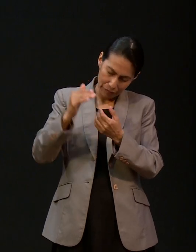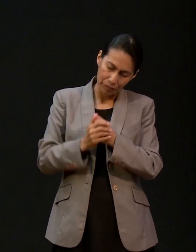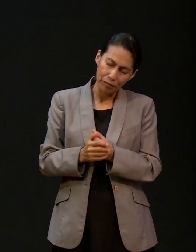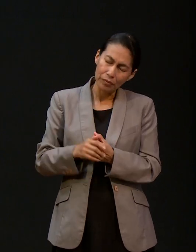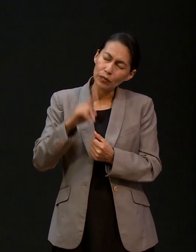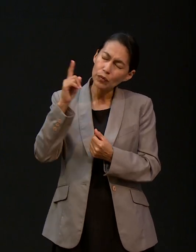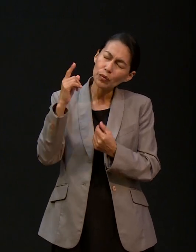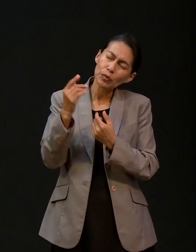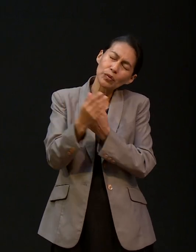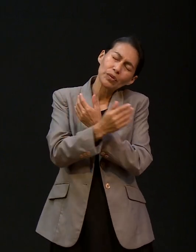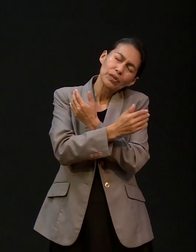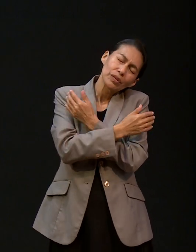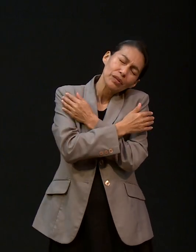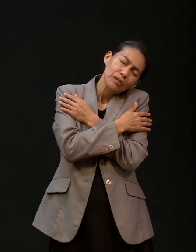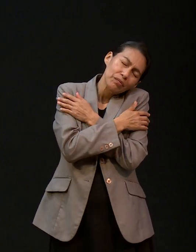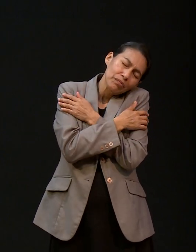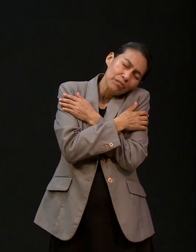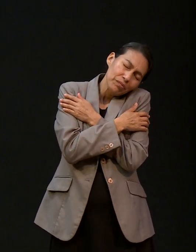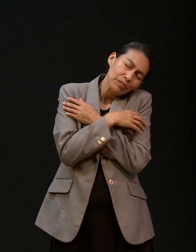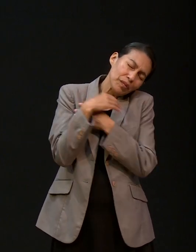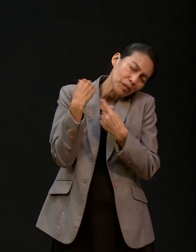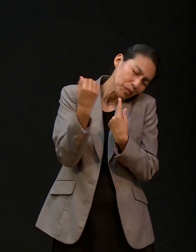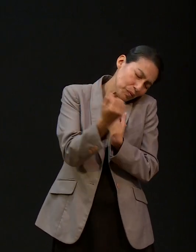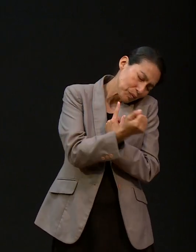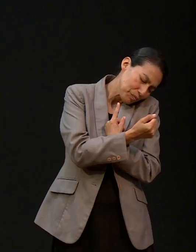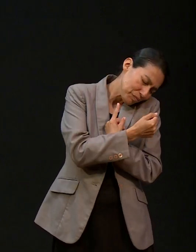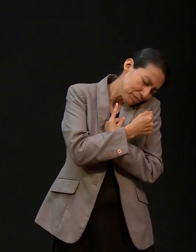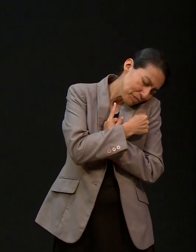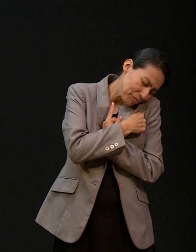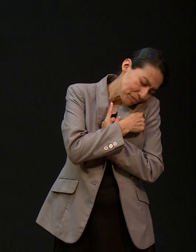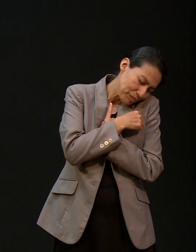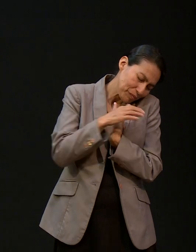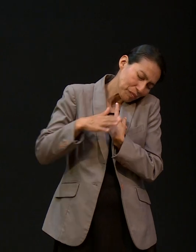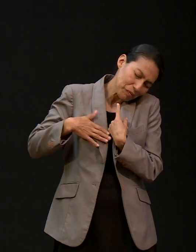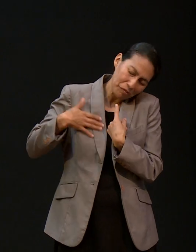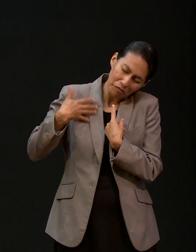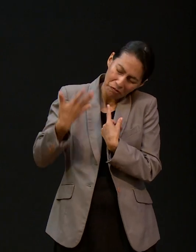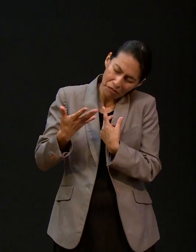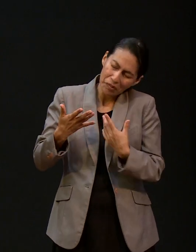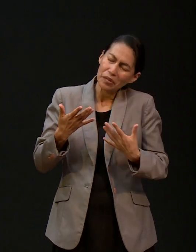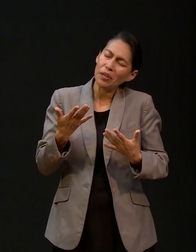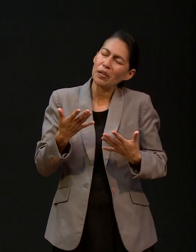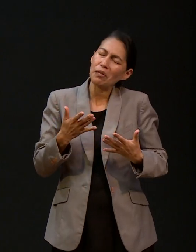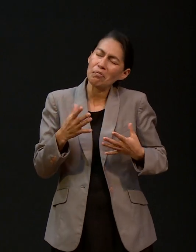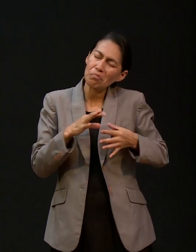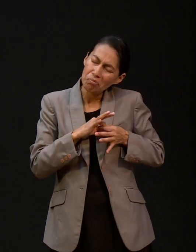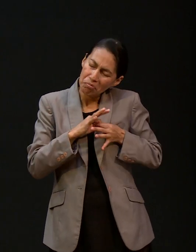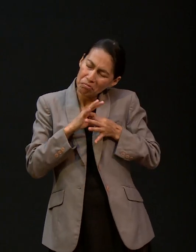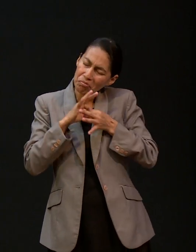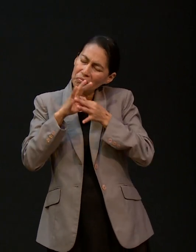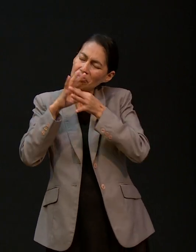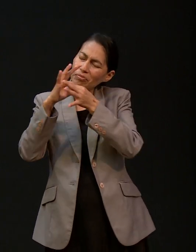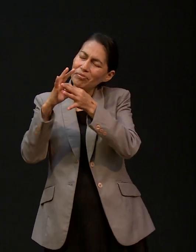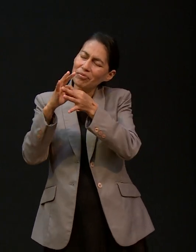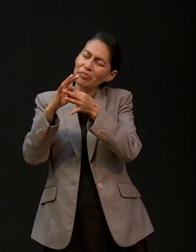gracias por abrazarnos y darnos la confianza Señor de que tomados de tu mano